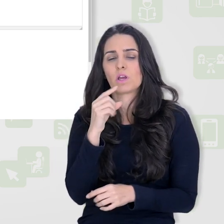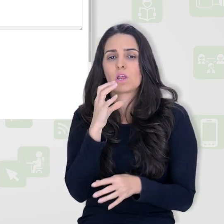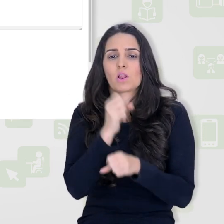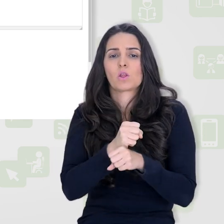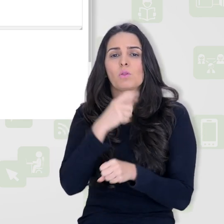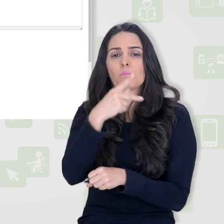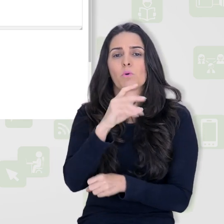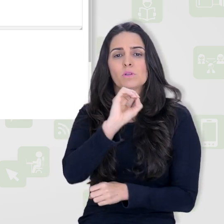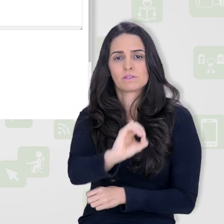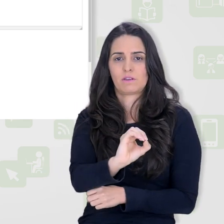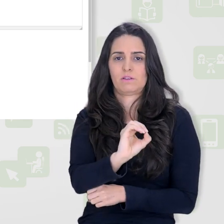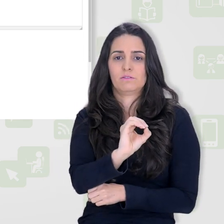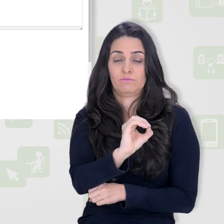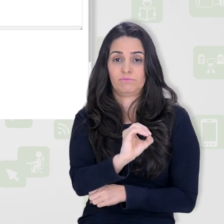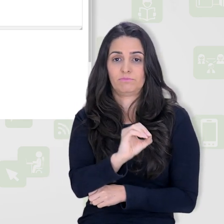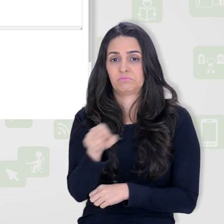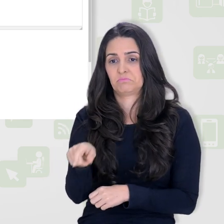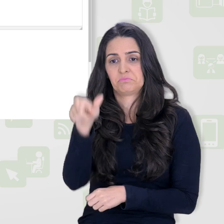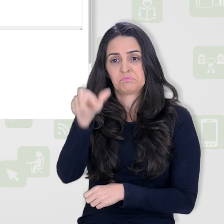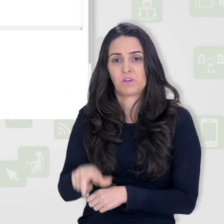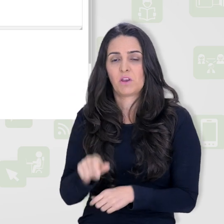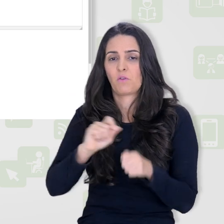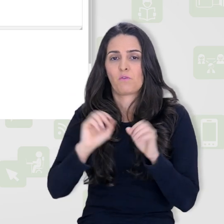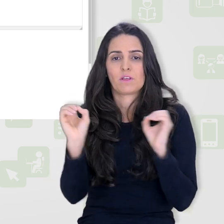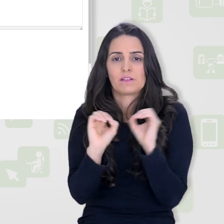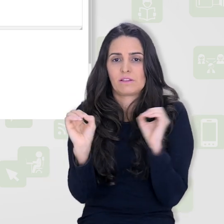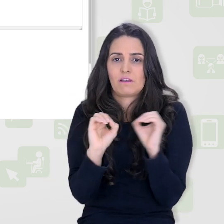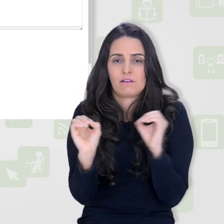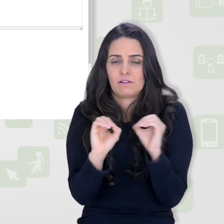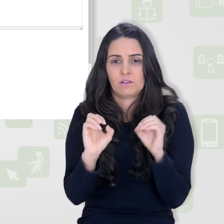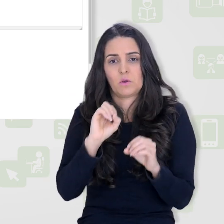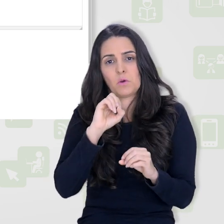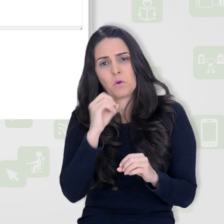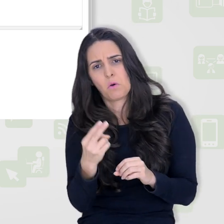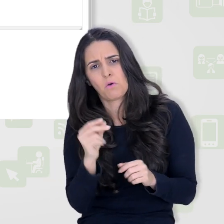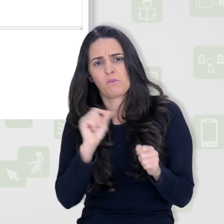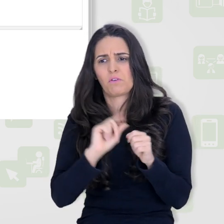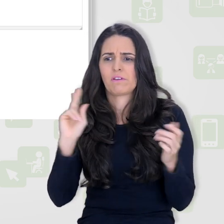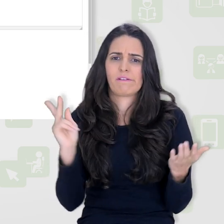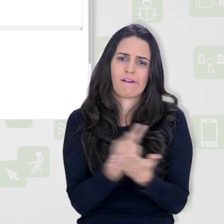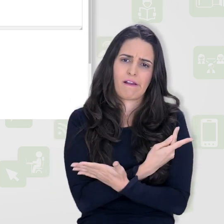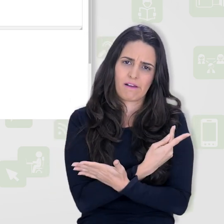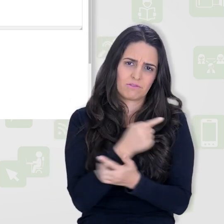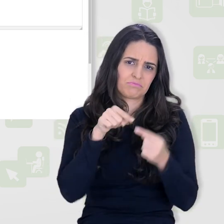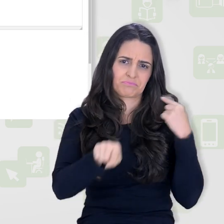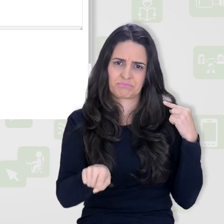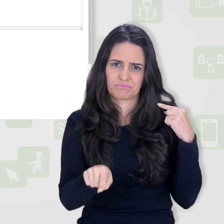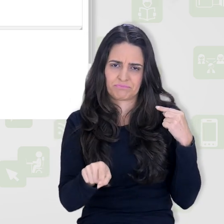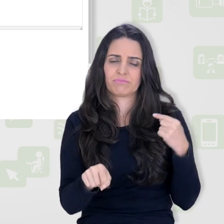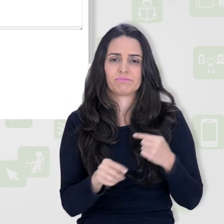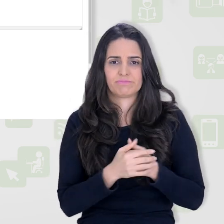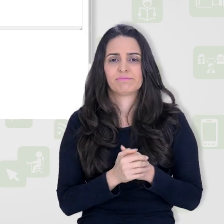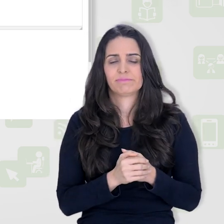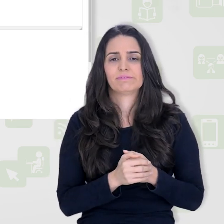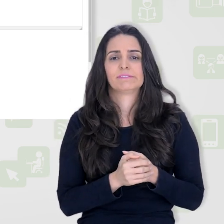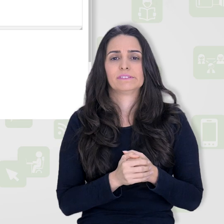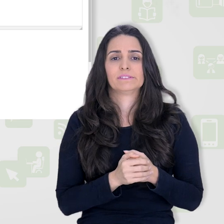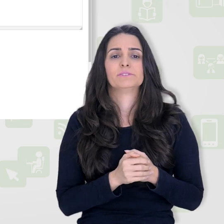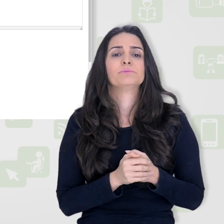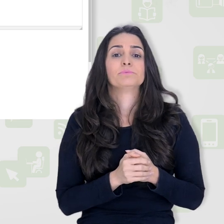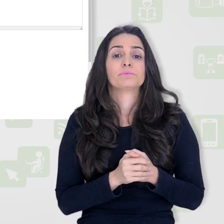Este aqui seria o aluno que não fez a atividade ou que fez de modo completamente equivocado.